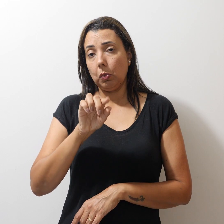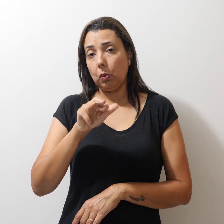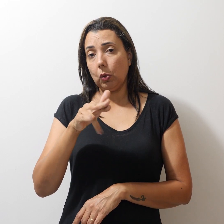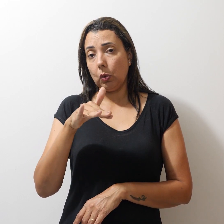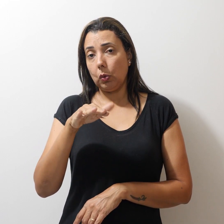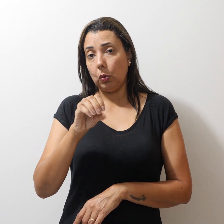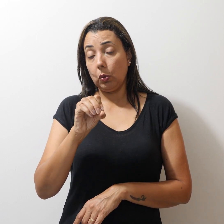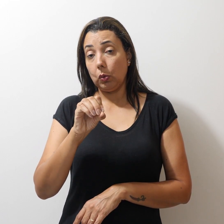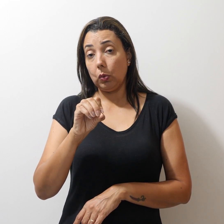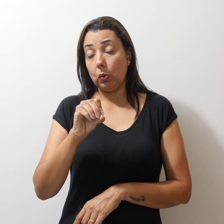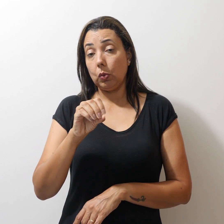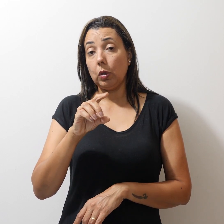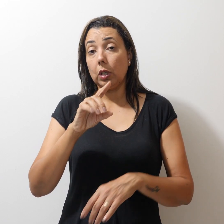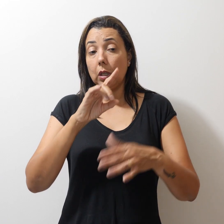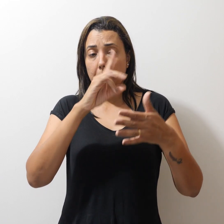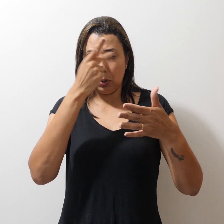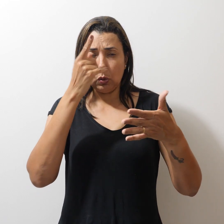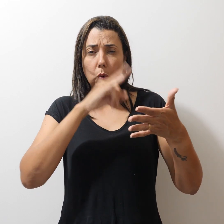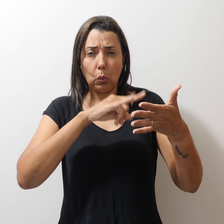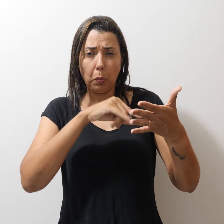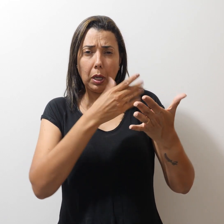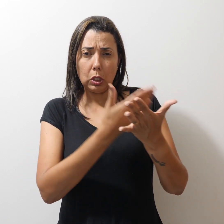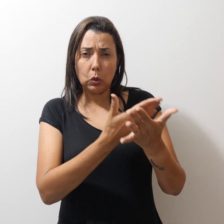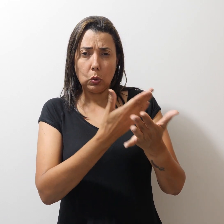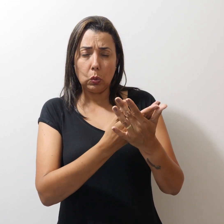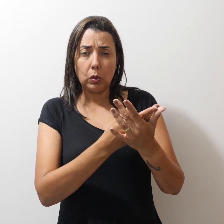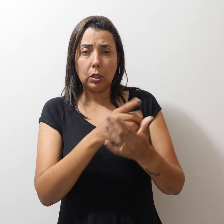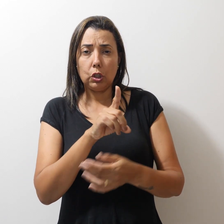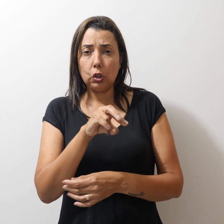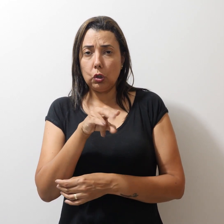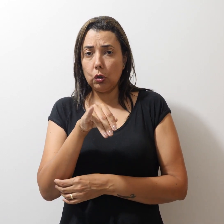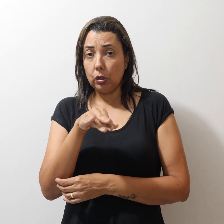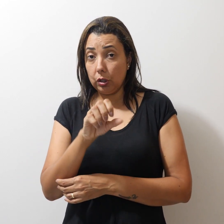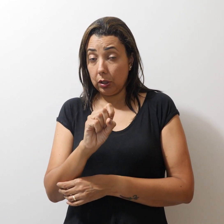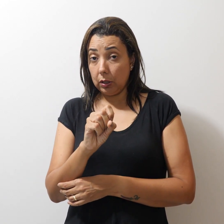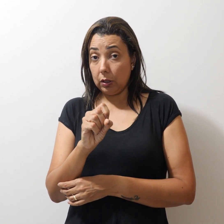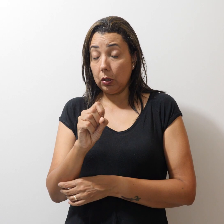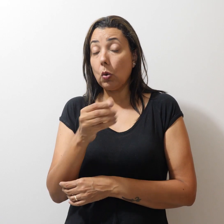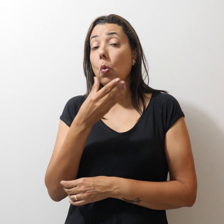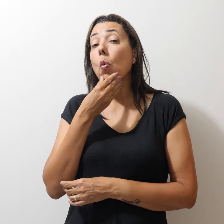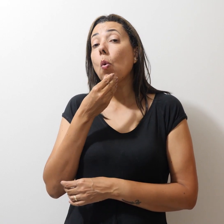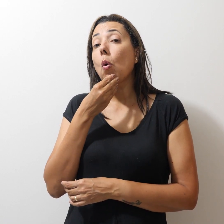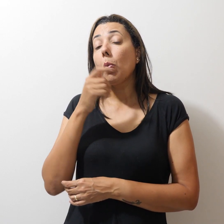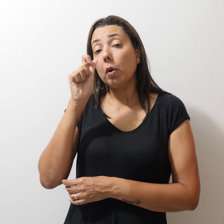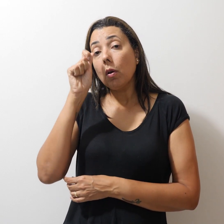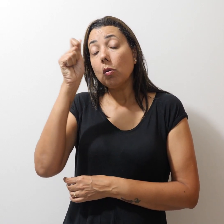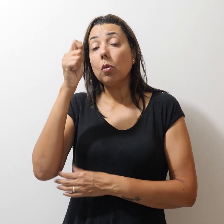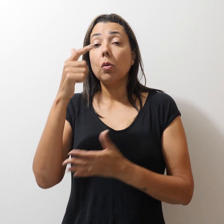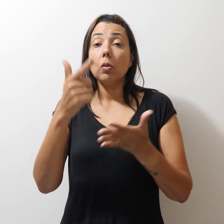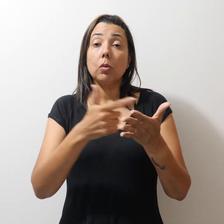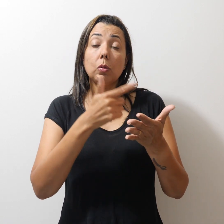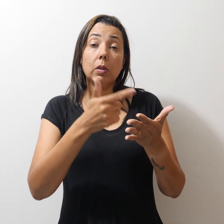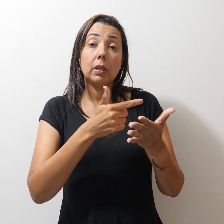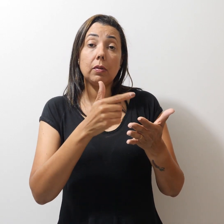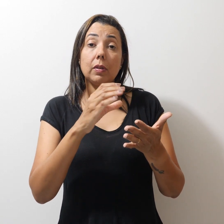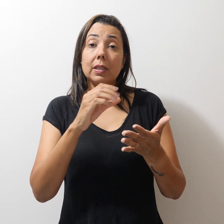e do documentarista Diógenes Dias. Bruno é autor do livro CEMAB 60